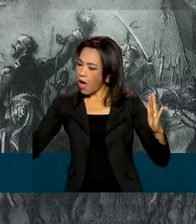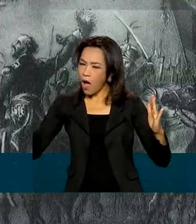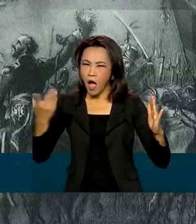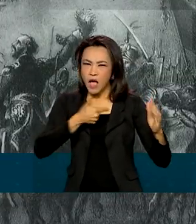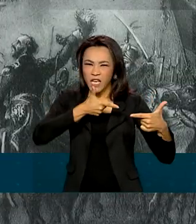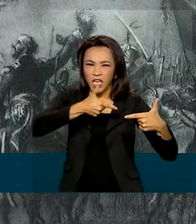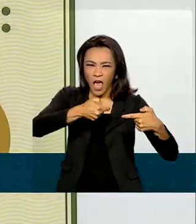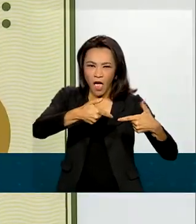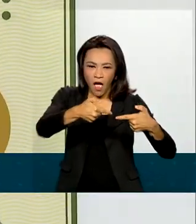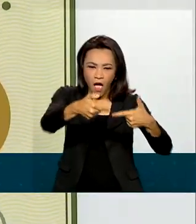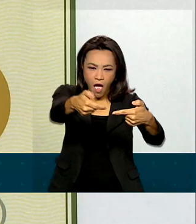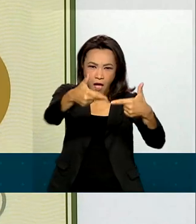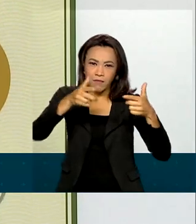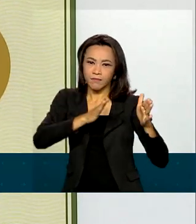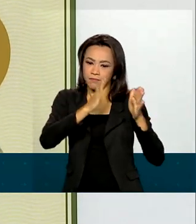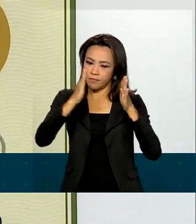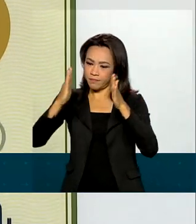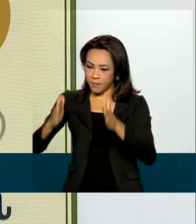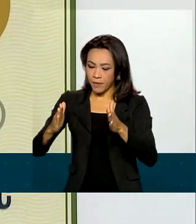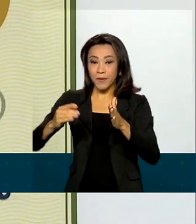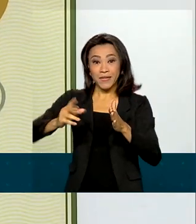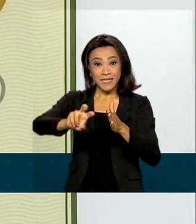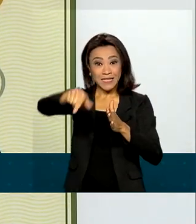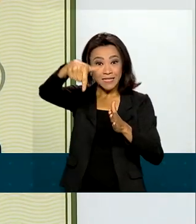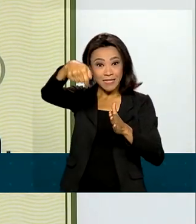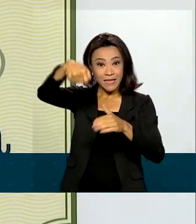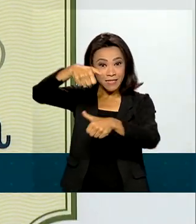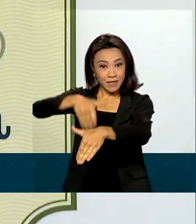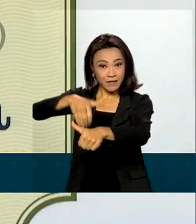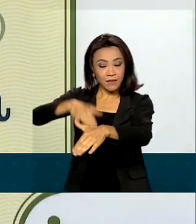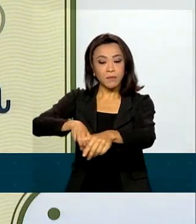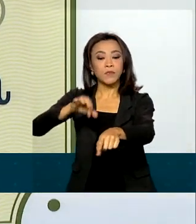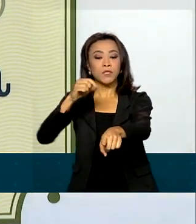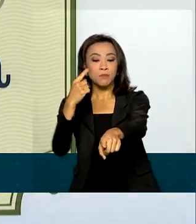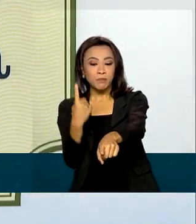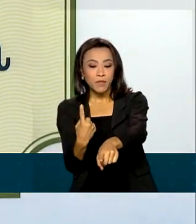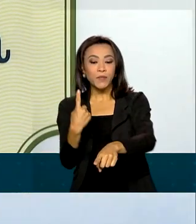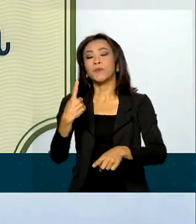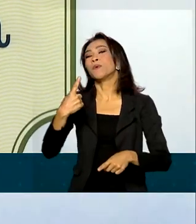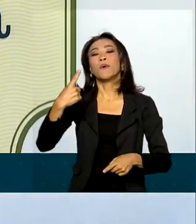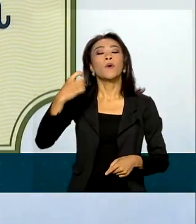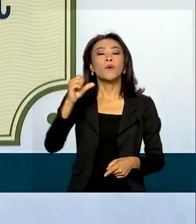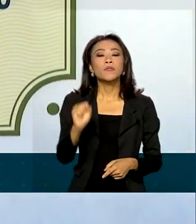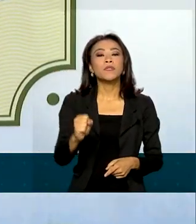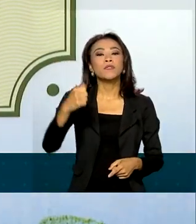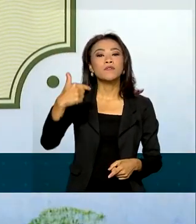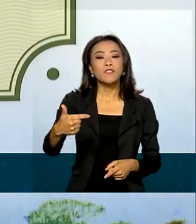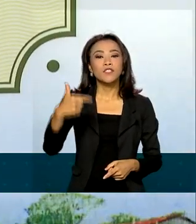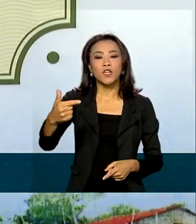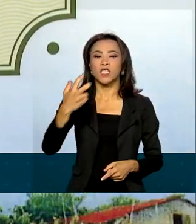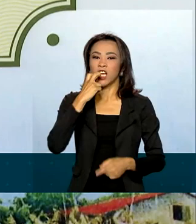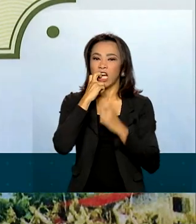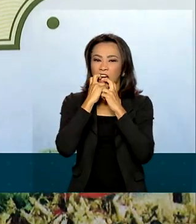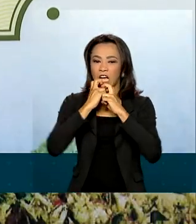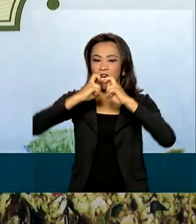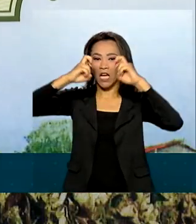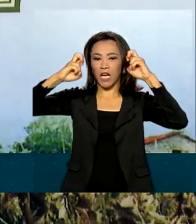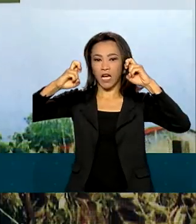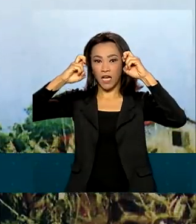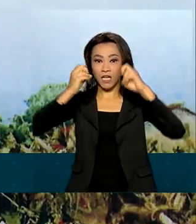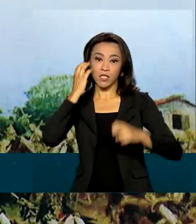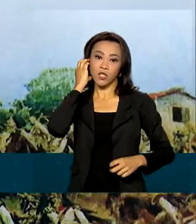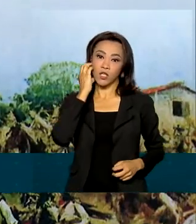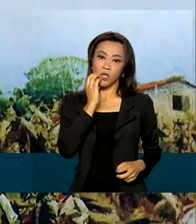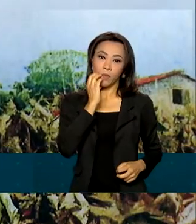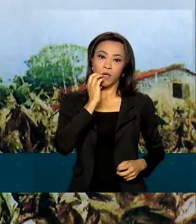batalhas passaram, terminando em 7 de setembro de 1822, com o grito de D. Pedro às